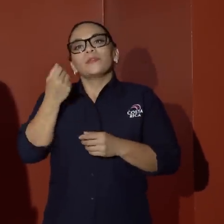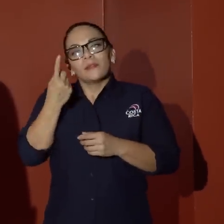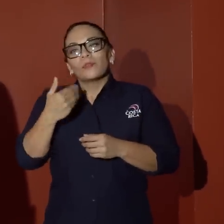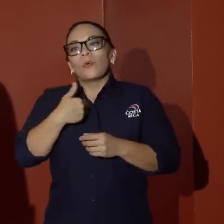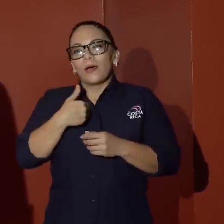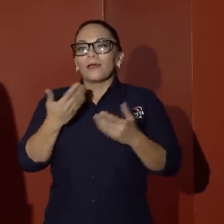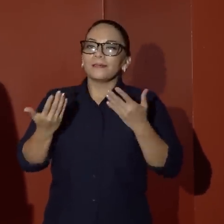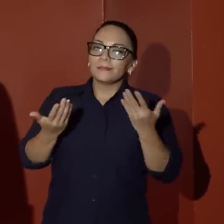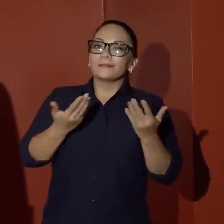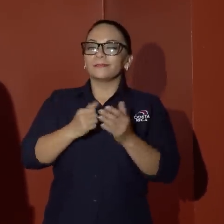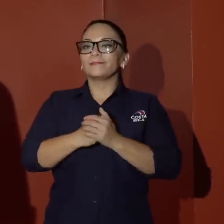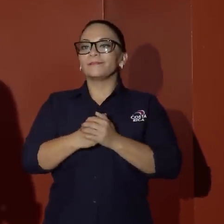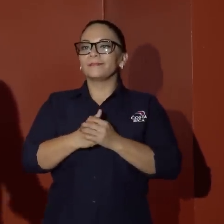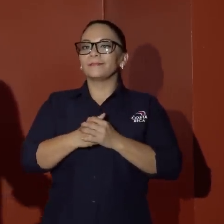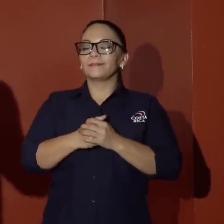diferencias